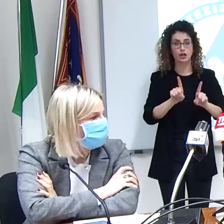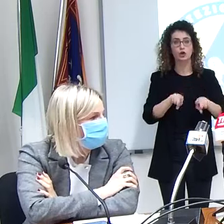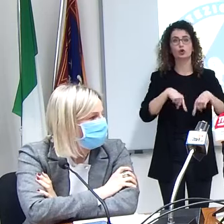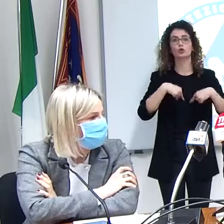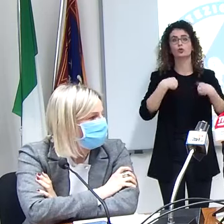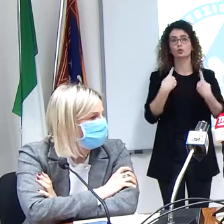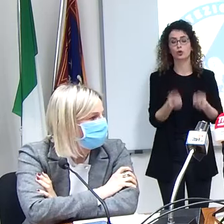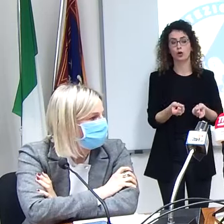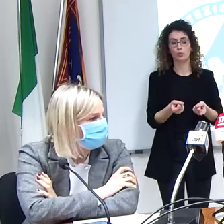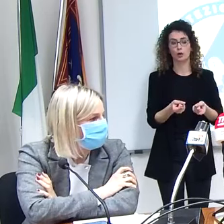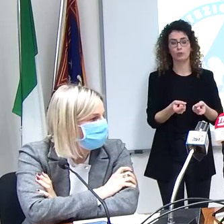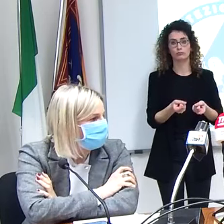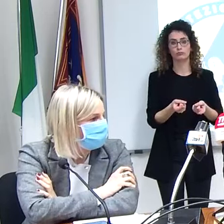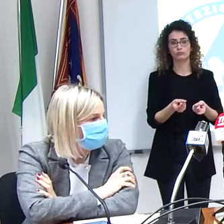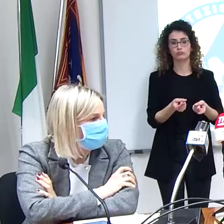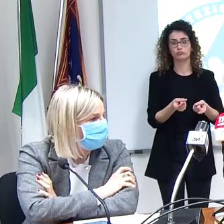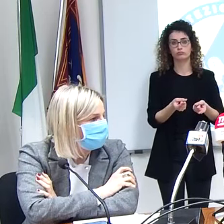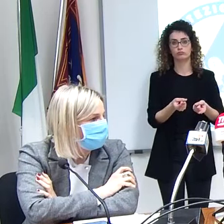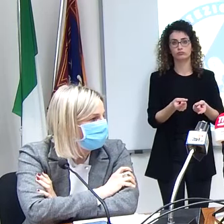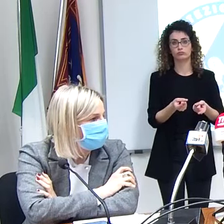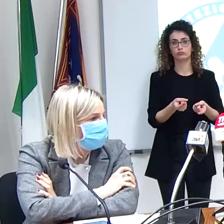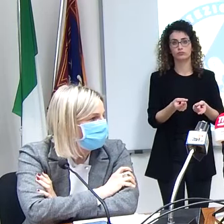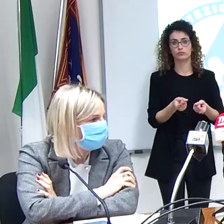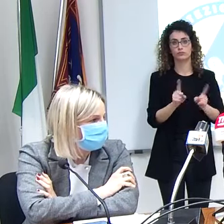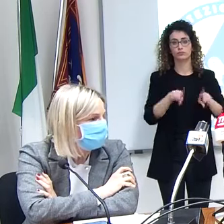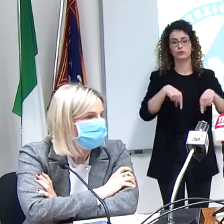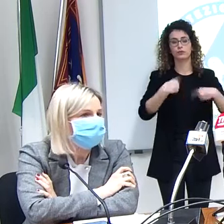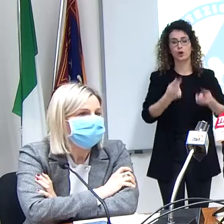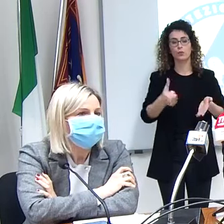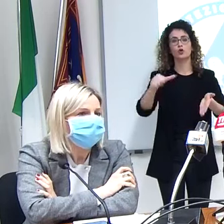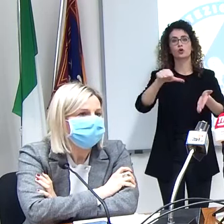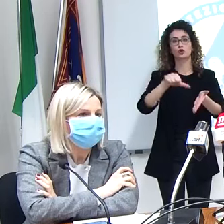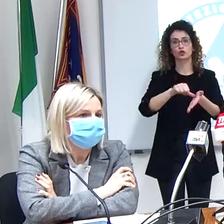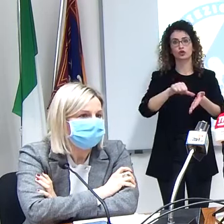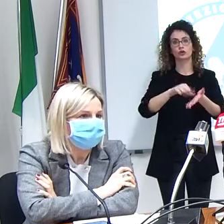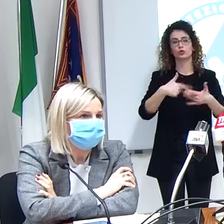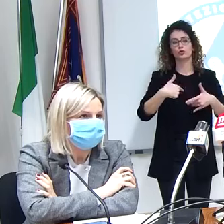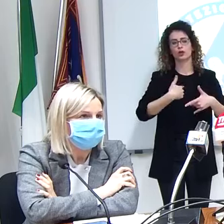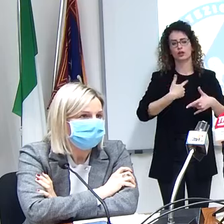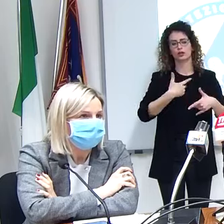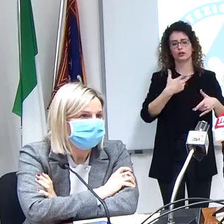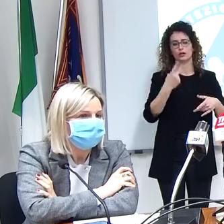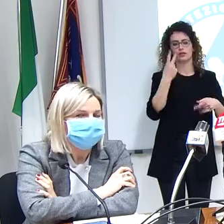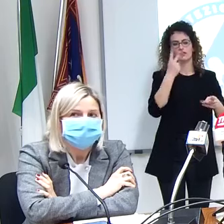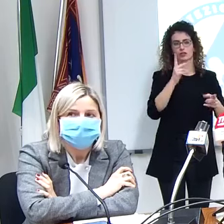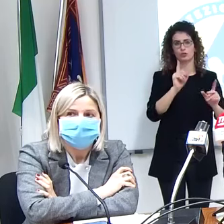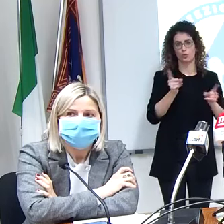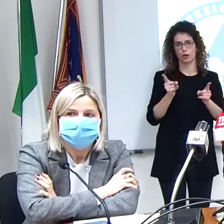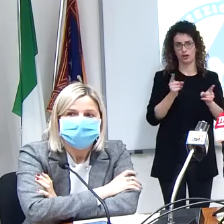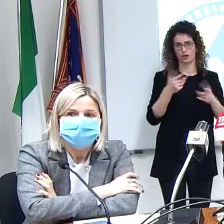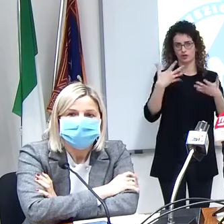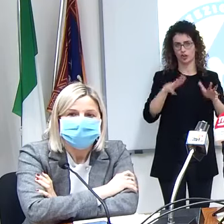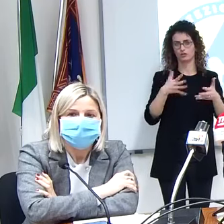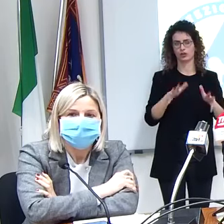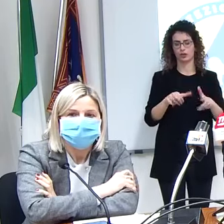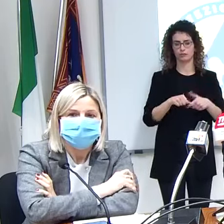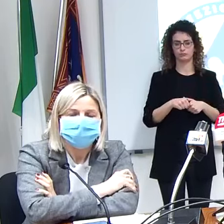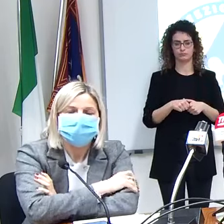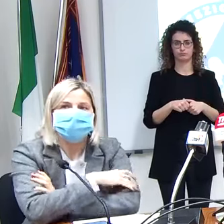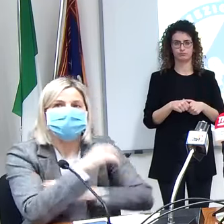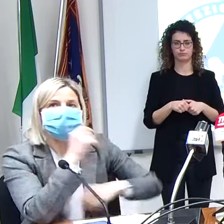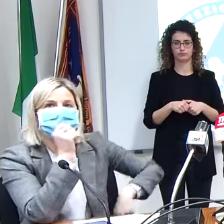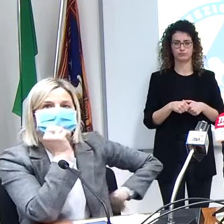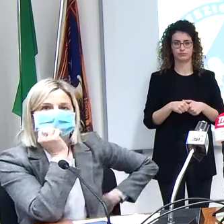mandarli ai centri che noi abbiamo già individuato per evitare